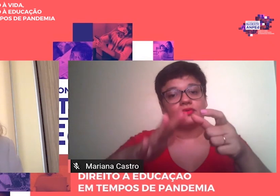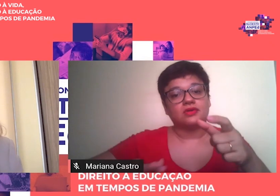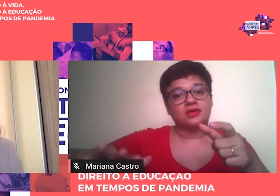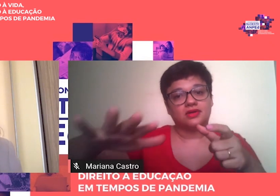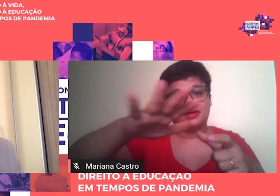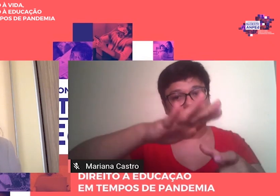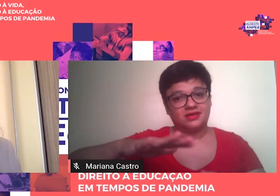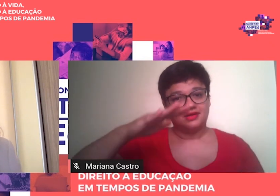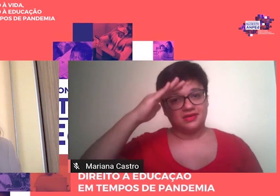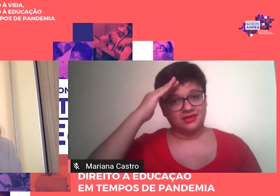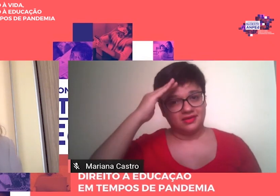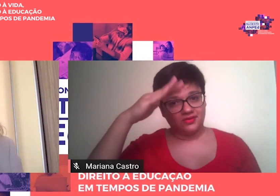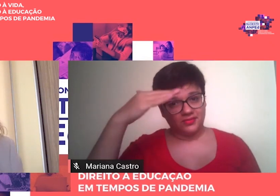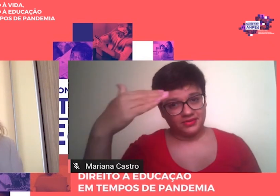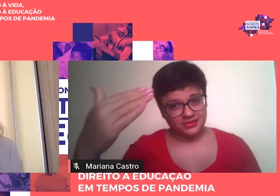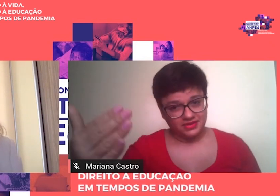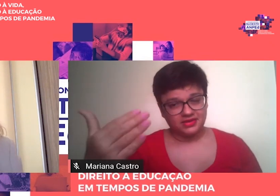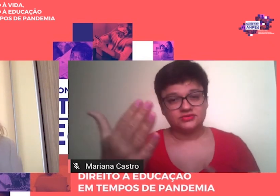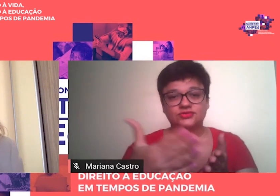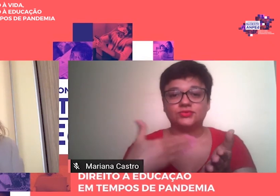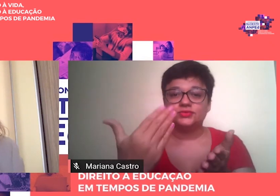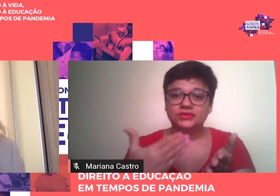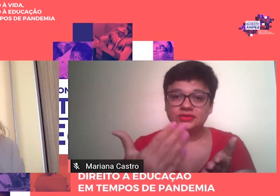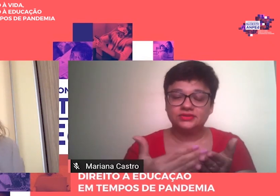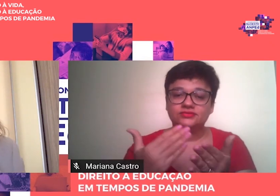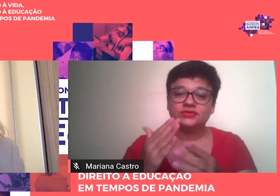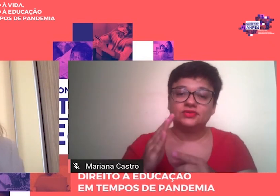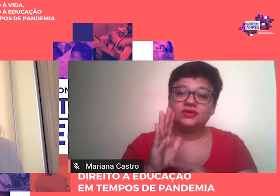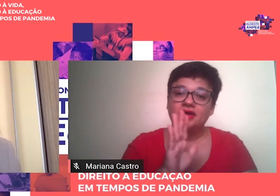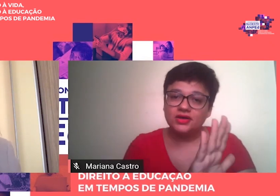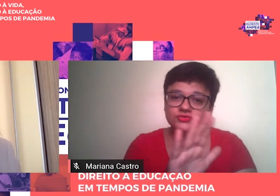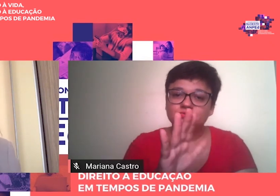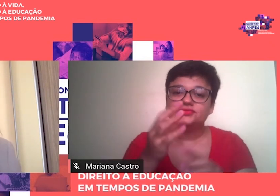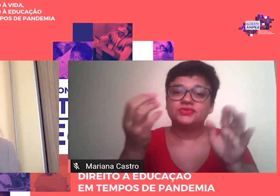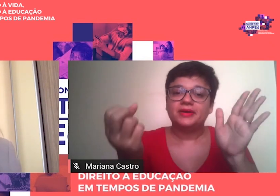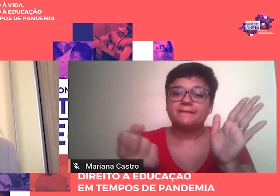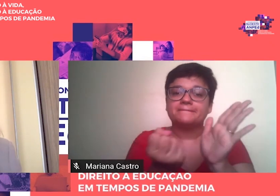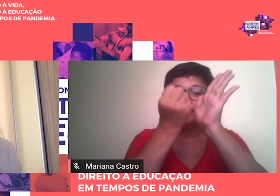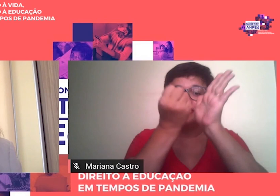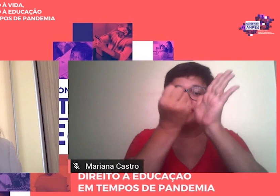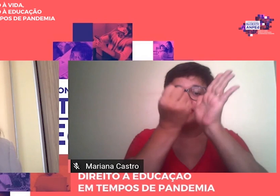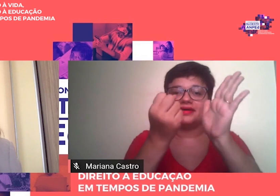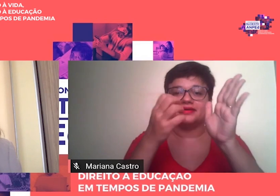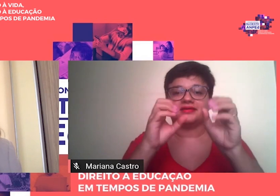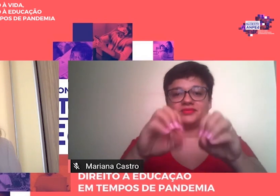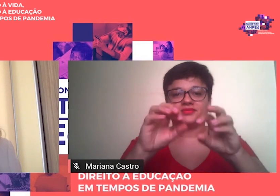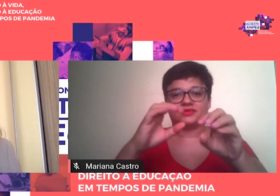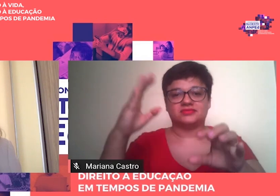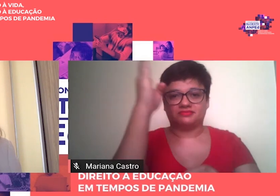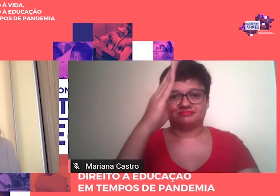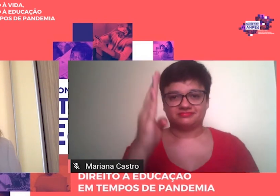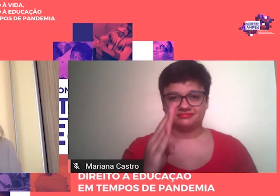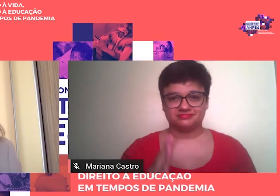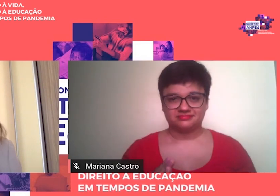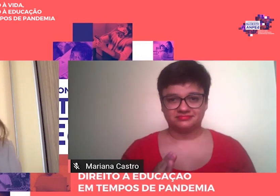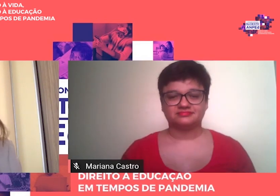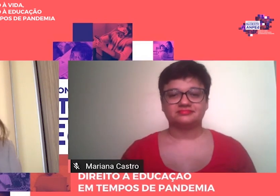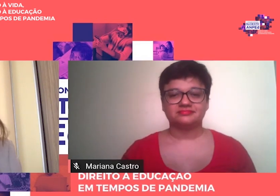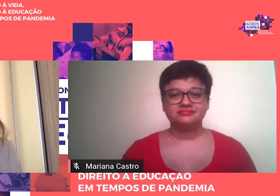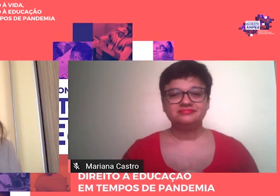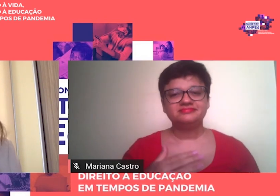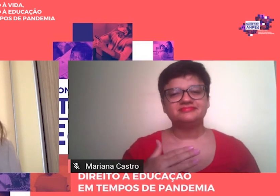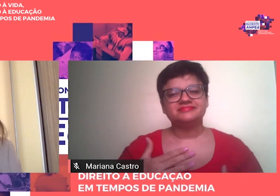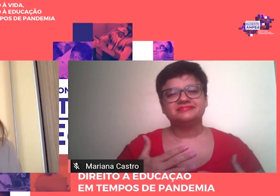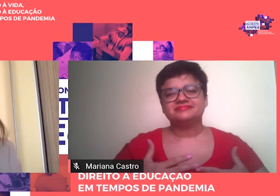homenagem Dos livros Que ajudaram A marcar A educação brasileira Então é um prazer